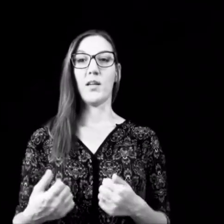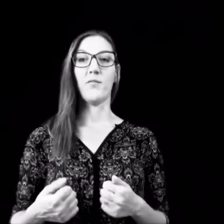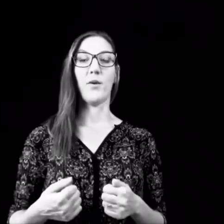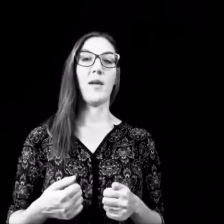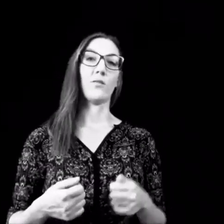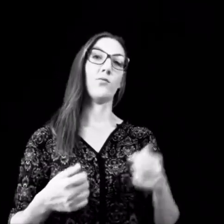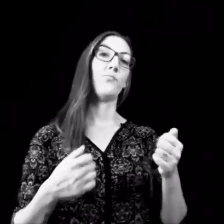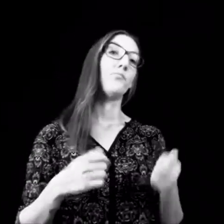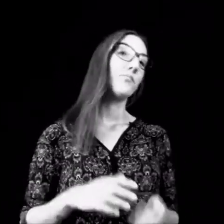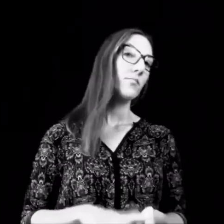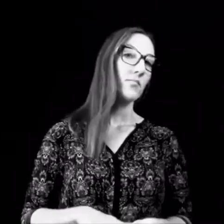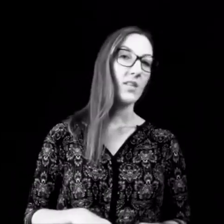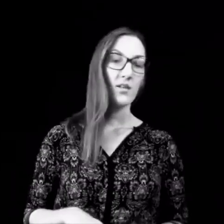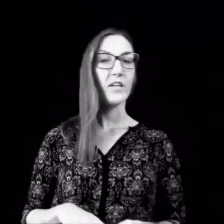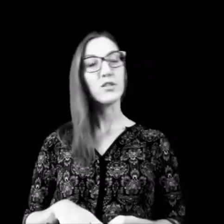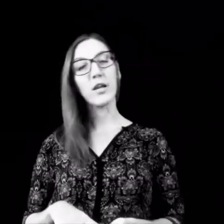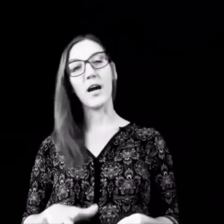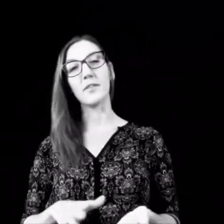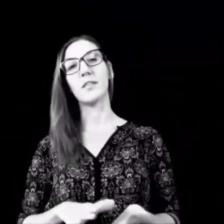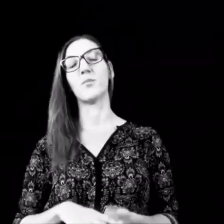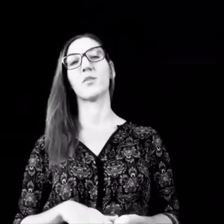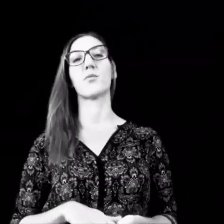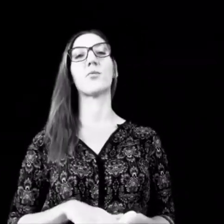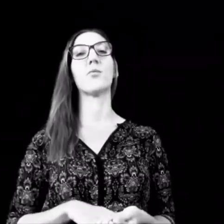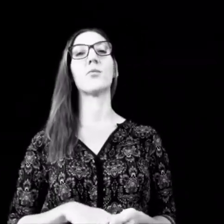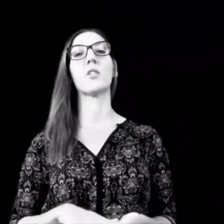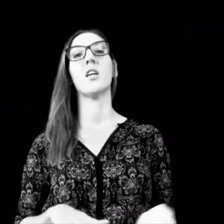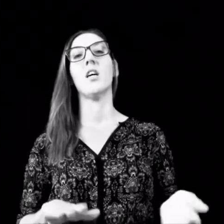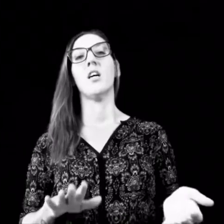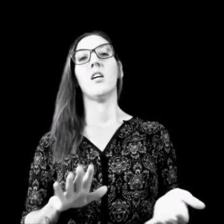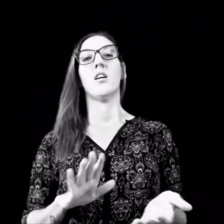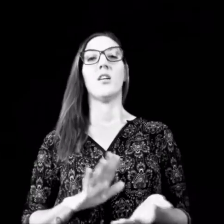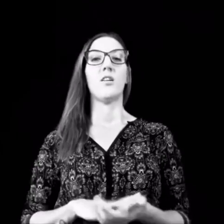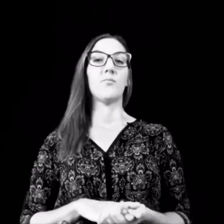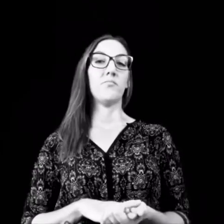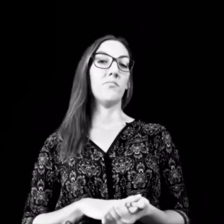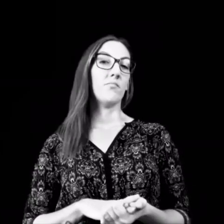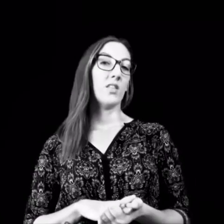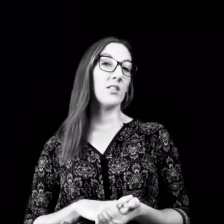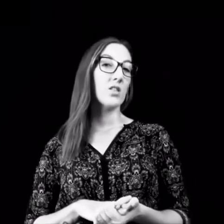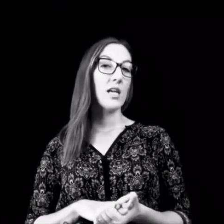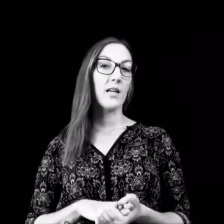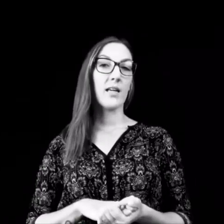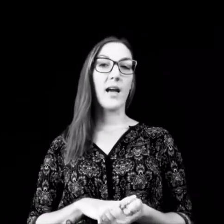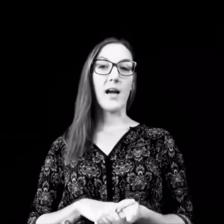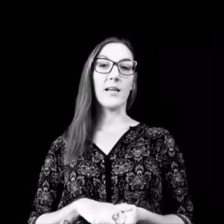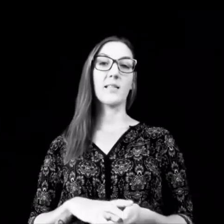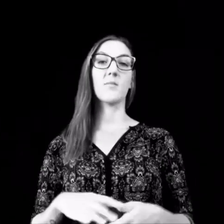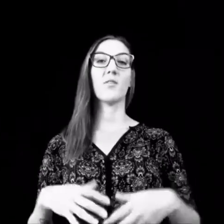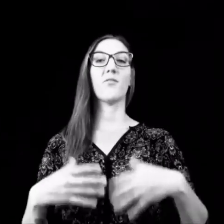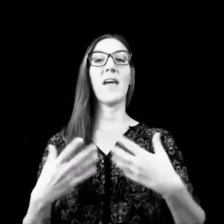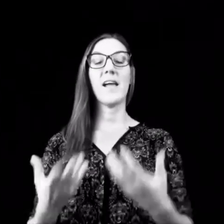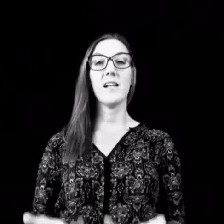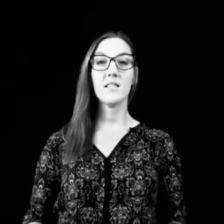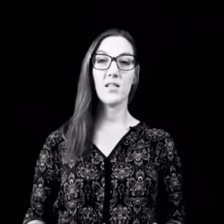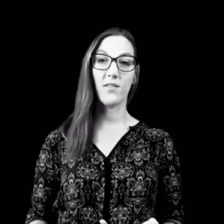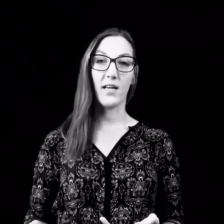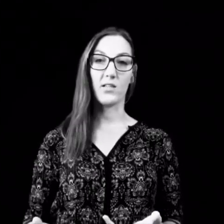einfach merkt, oh, vielleicht schlafe ich nicht mehr so gut. Man ist schneller gereizt, man verhält sich vielleicht auch